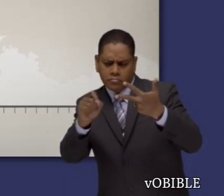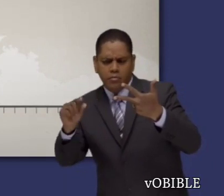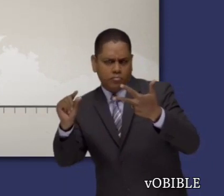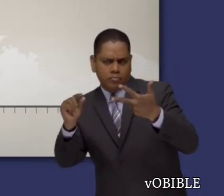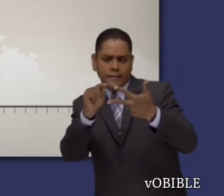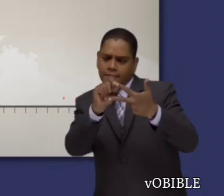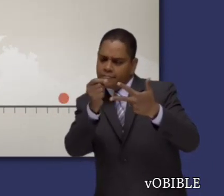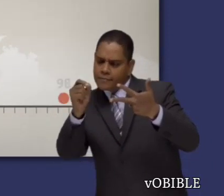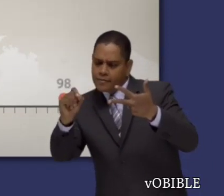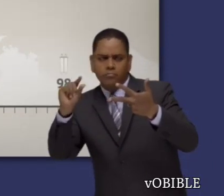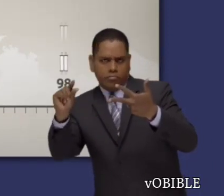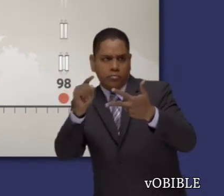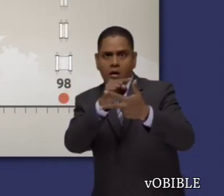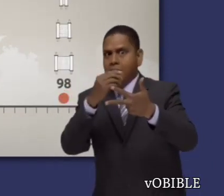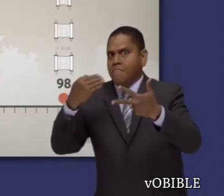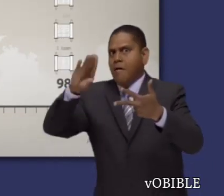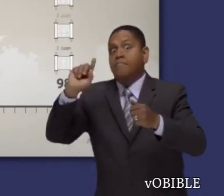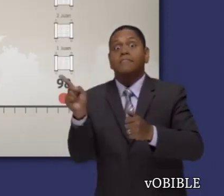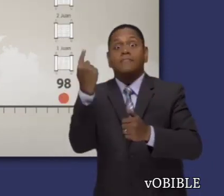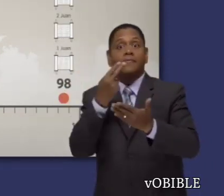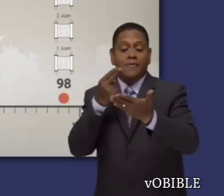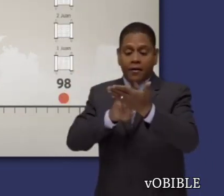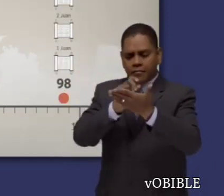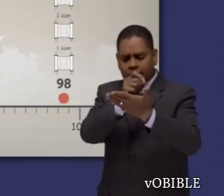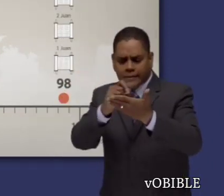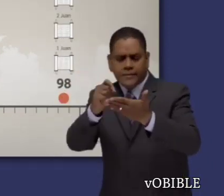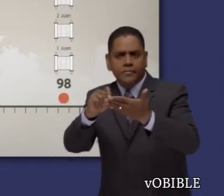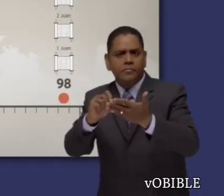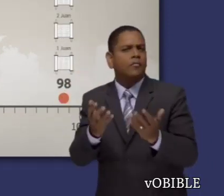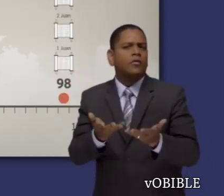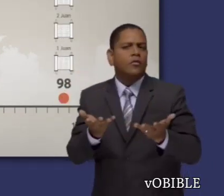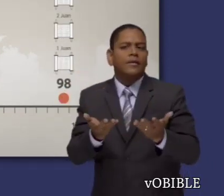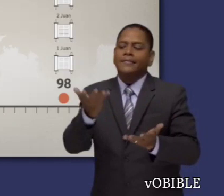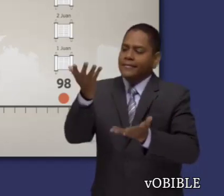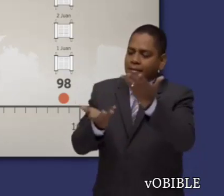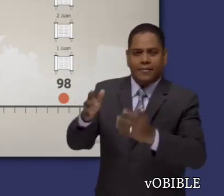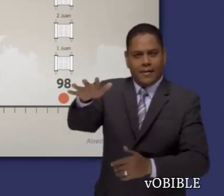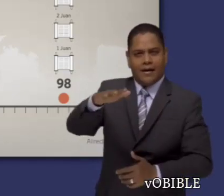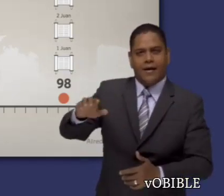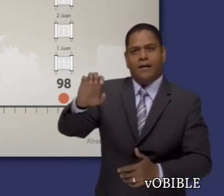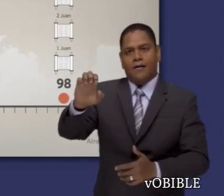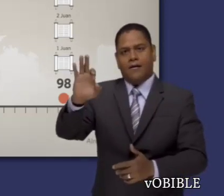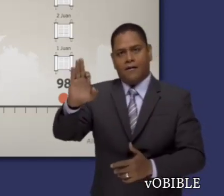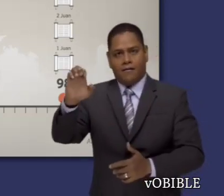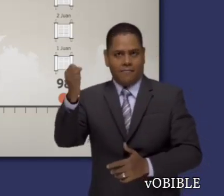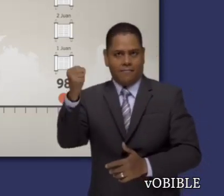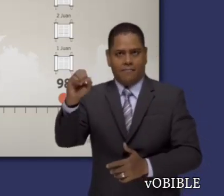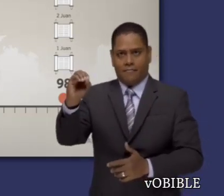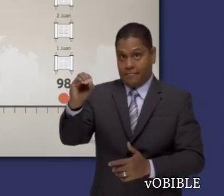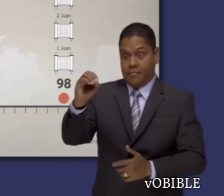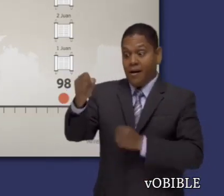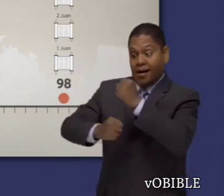estuviera en Éfeso o cerca de allí cuando escribió sus cartas alrededor del año 98. También escribió su